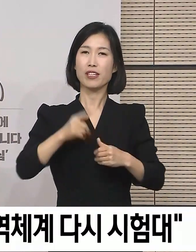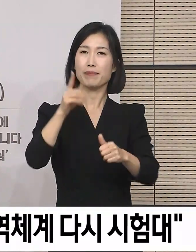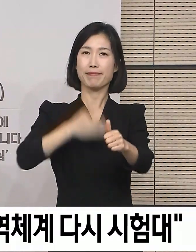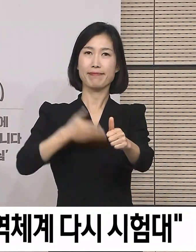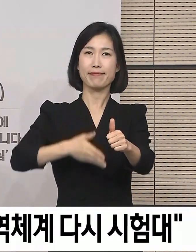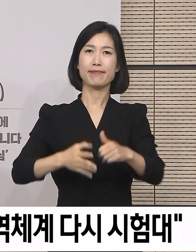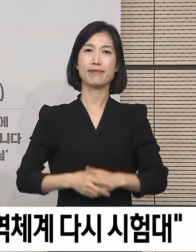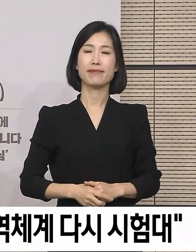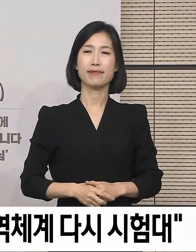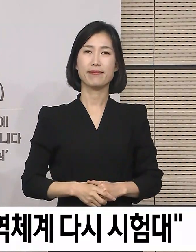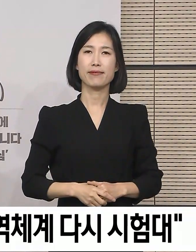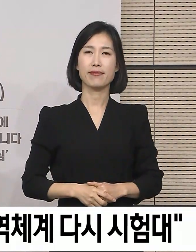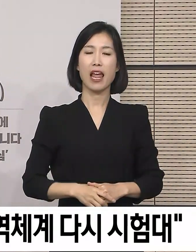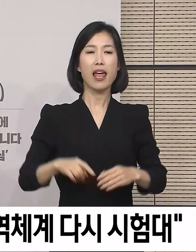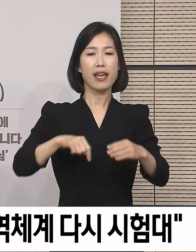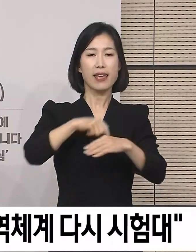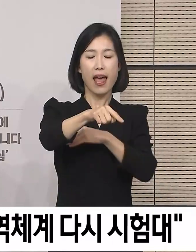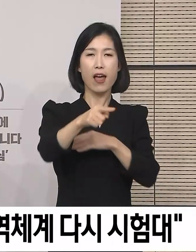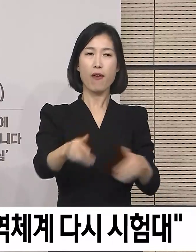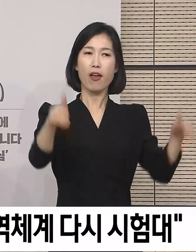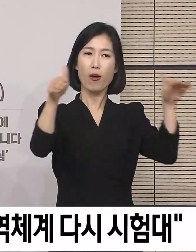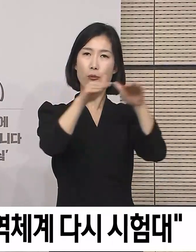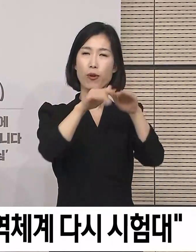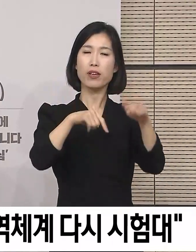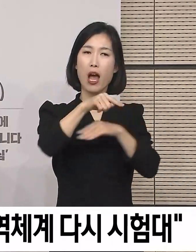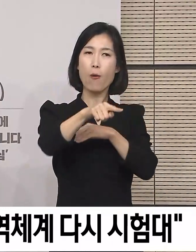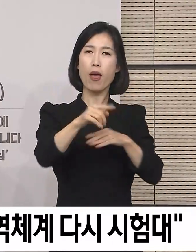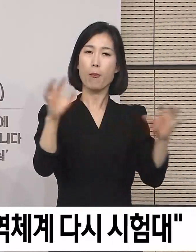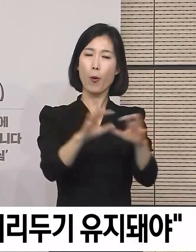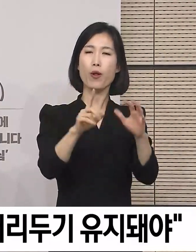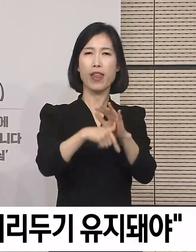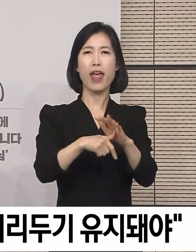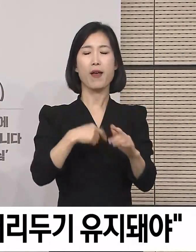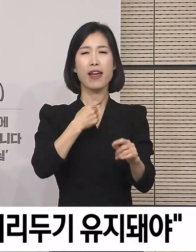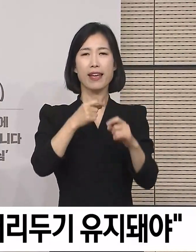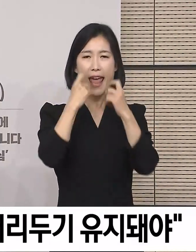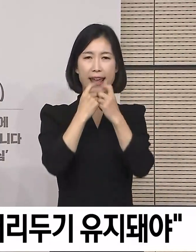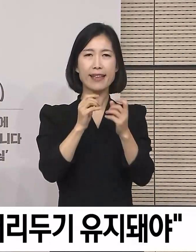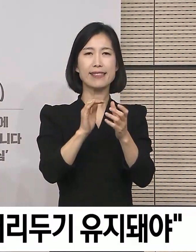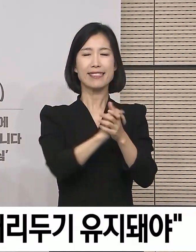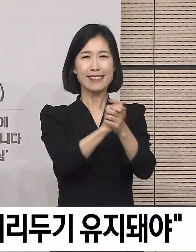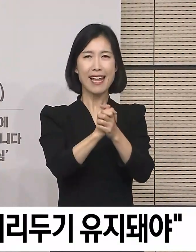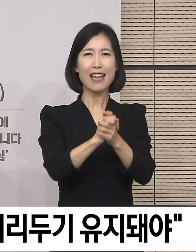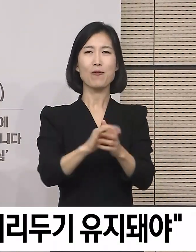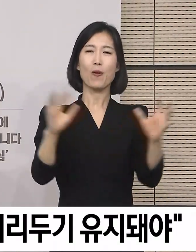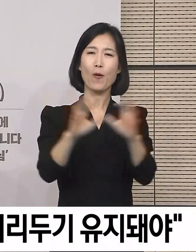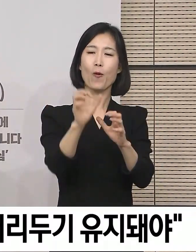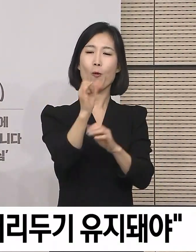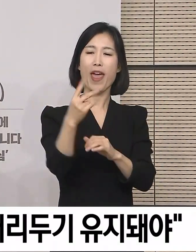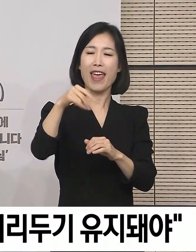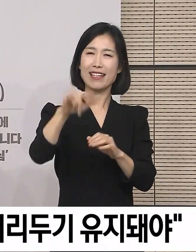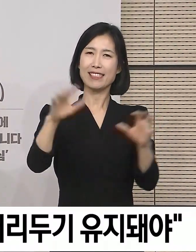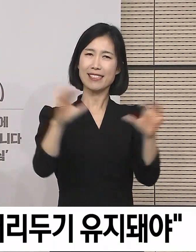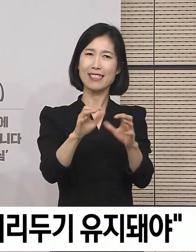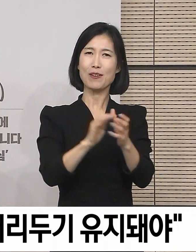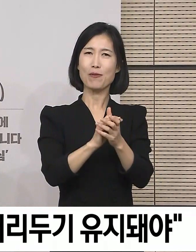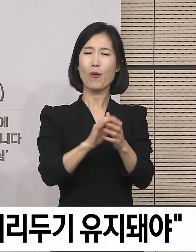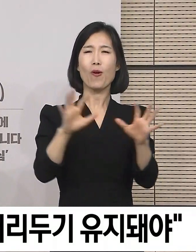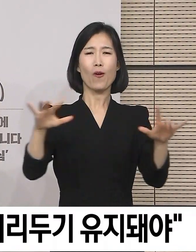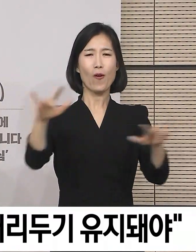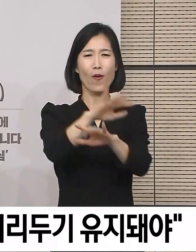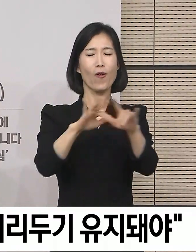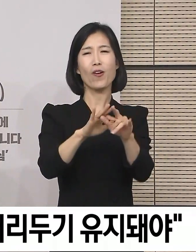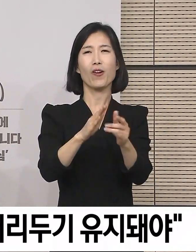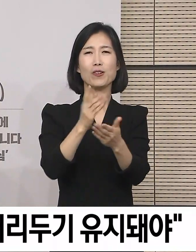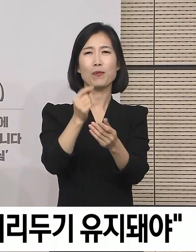바랍니다. 야외 시설을 이용하는 경우에도 전후 친목 모임이나 해식 등은 상가해 주시기 바랍니다. 혼잡하고